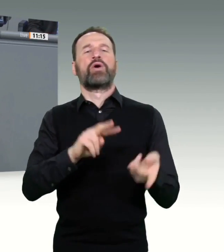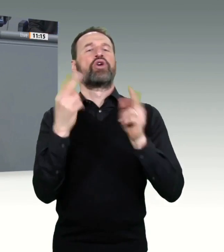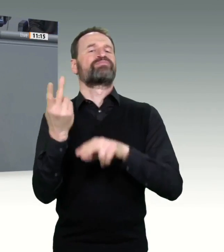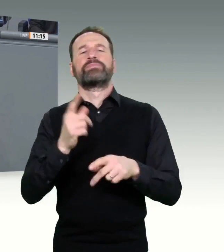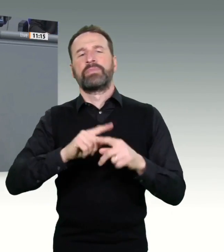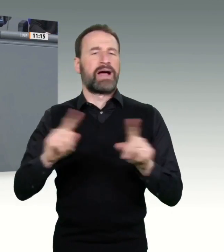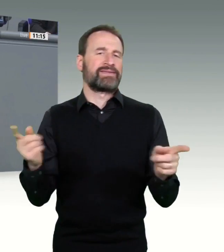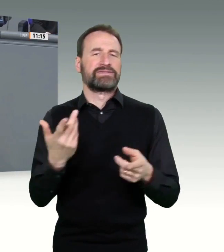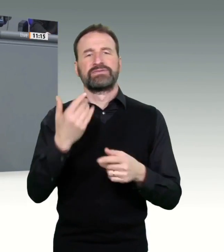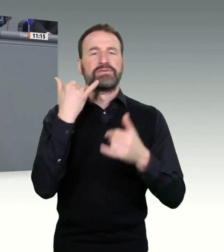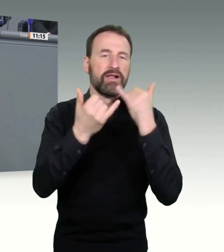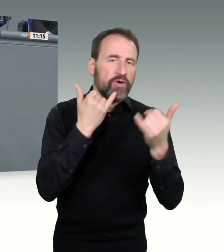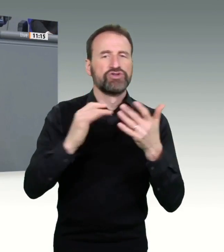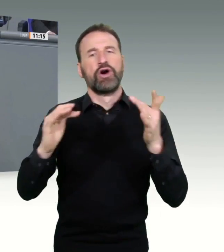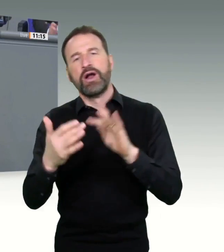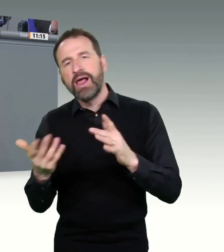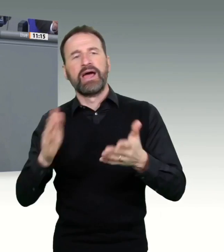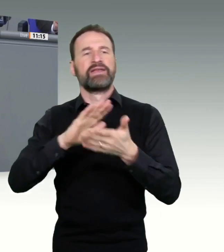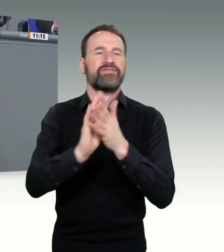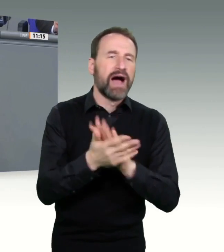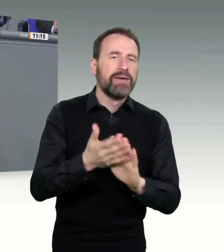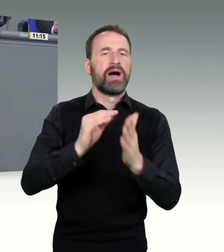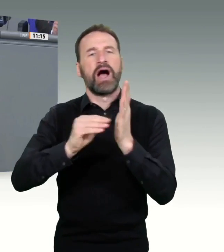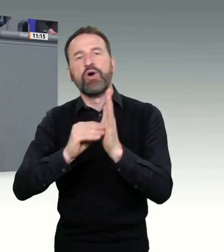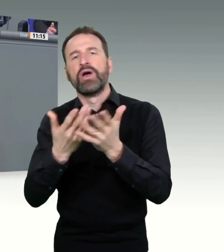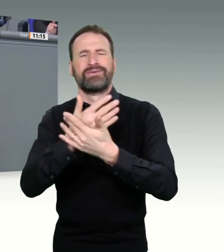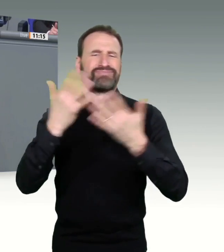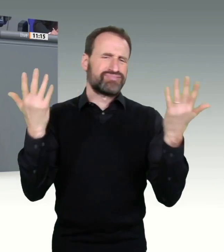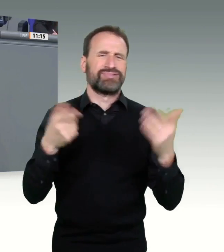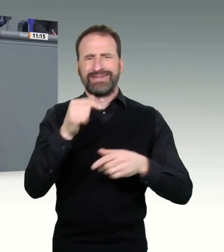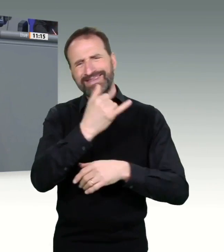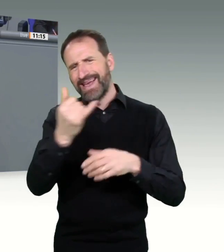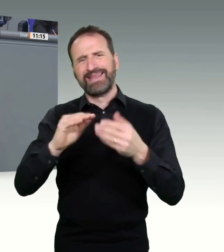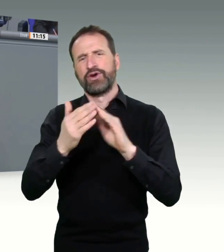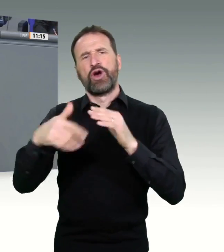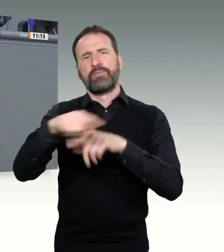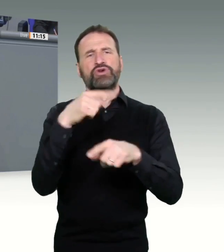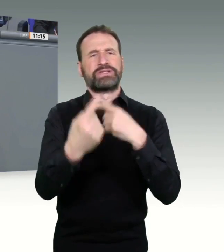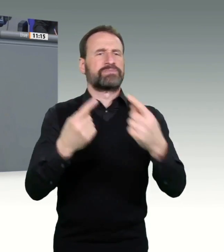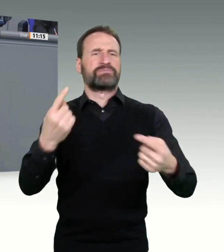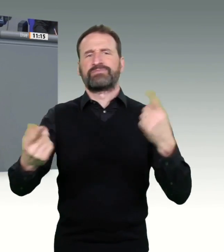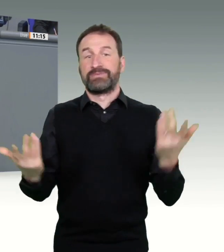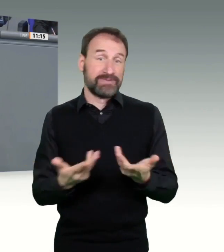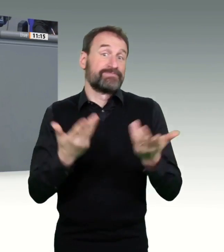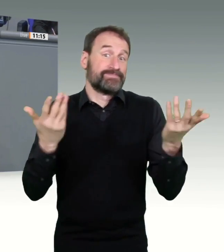davon auch über 7 Millionen verimpft. Das heißt aber auch, dass noch 4 Millionen Impfstoffdosen in Kühlschränken und